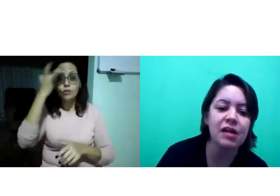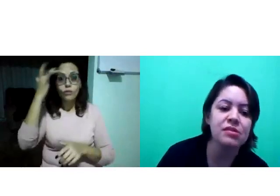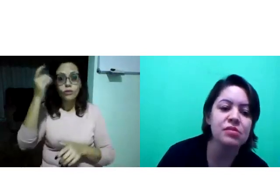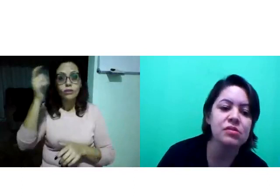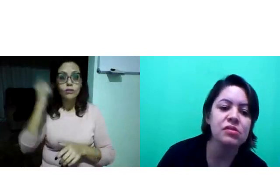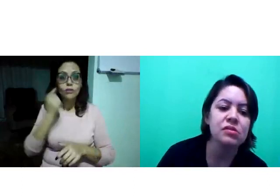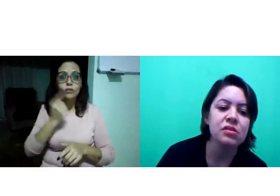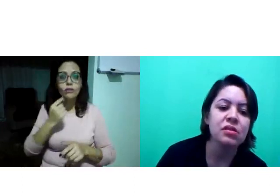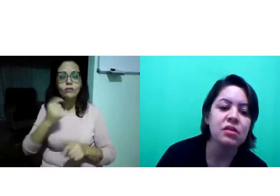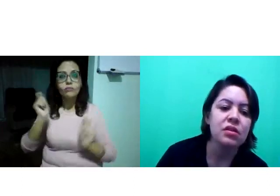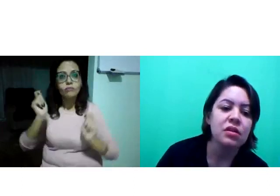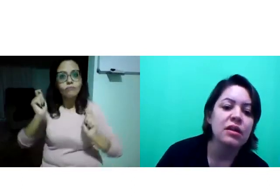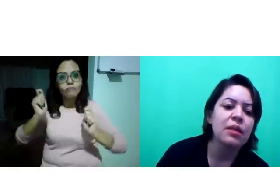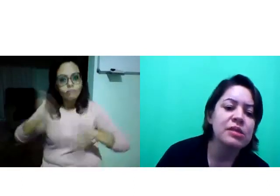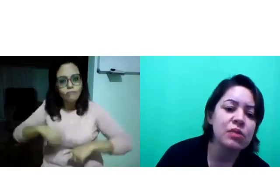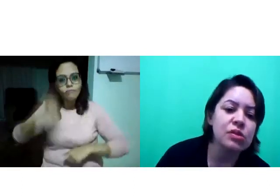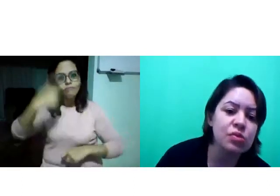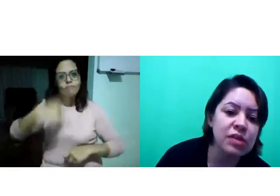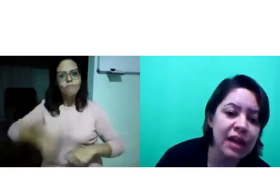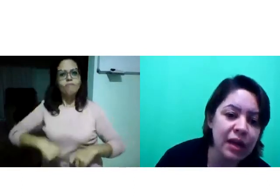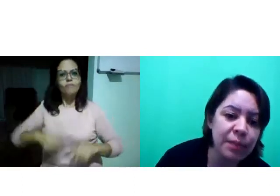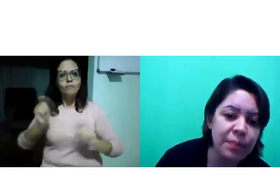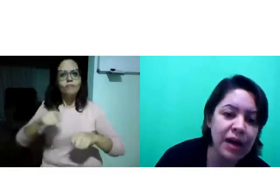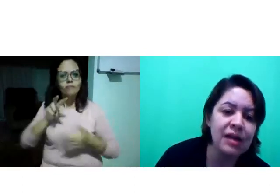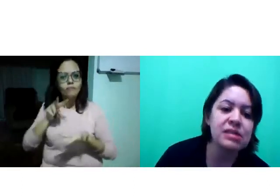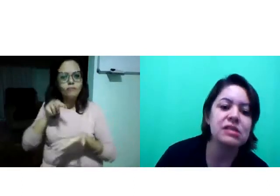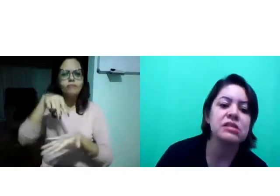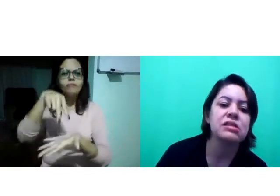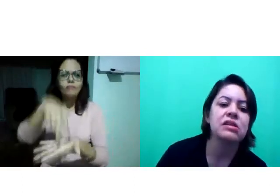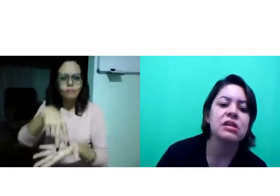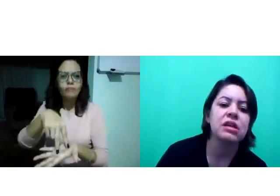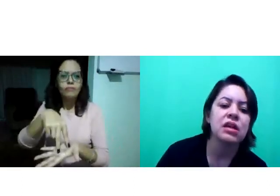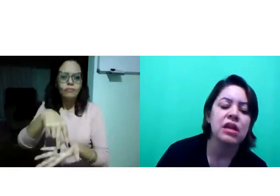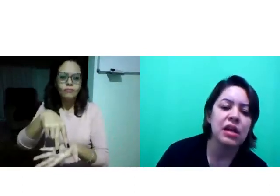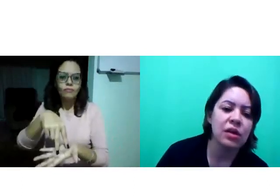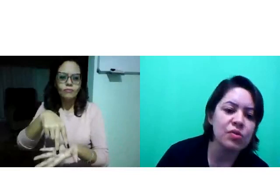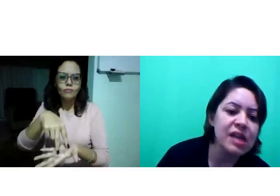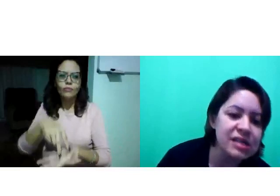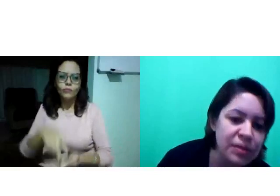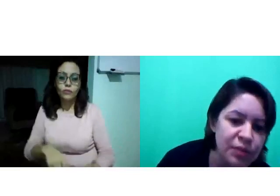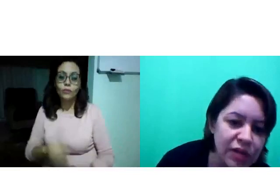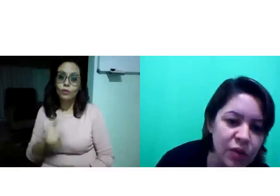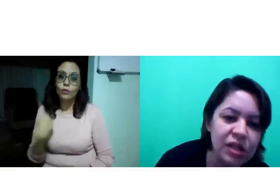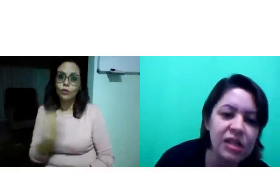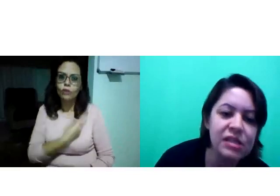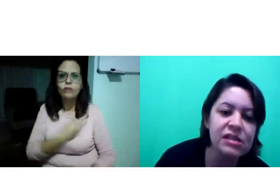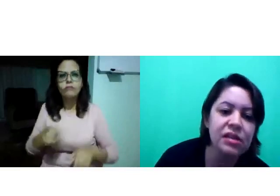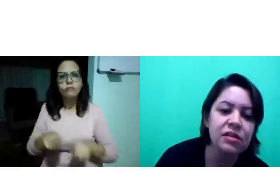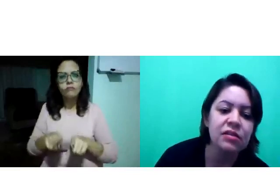espaços. A pessoa surda é capaz, ela consegue ser